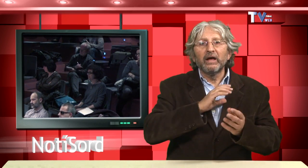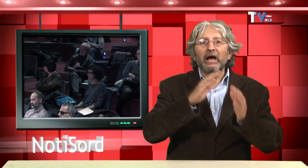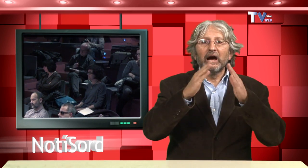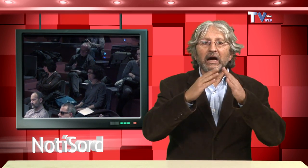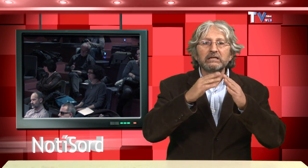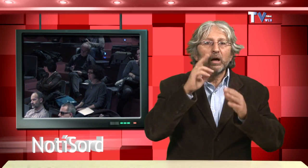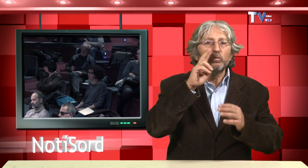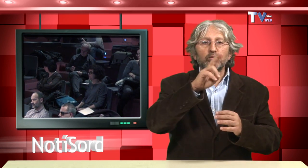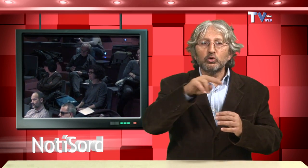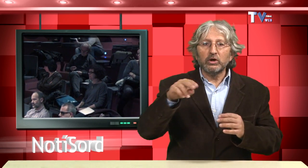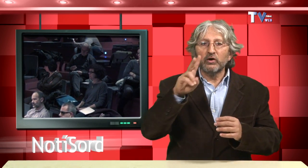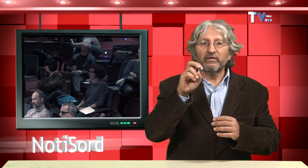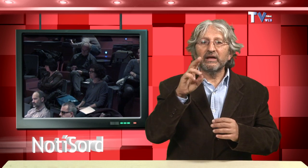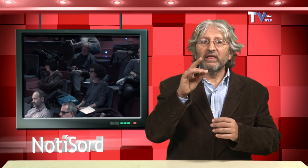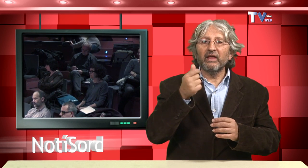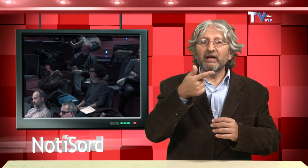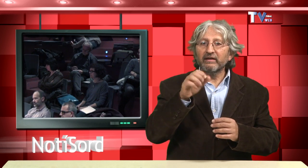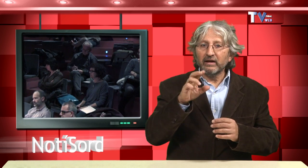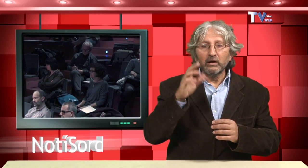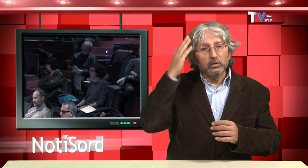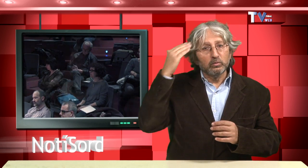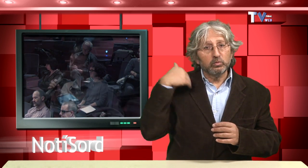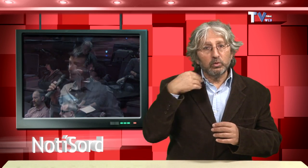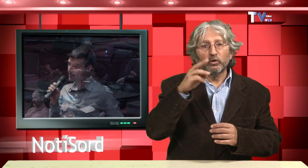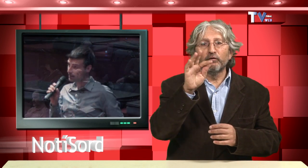la Casa Museu Verdaguer a Fulgaroles,